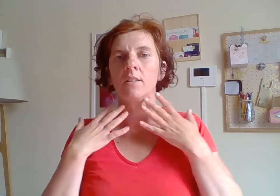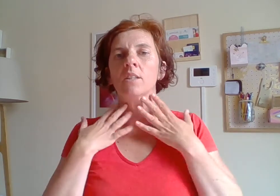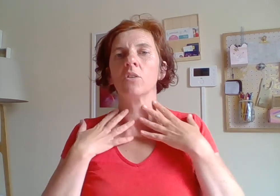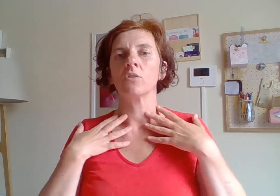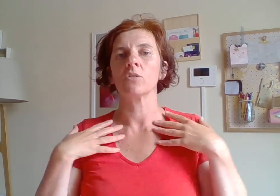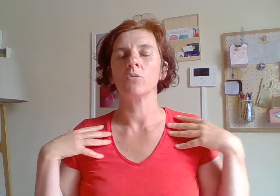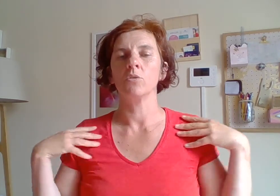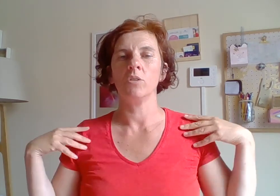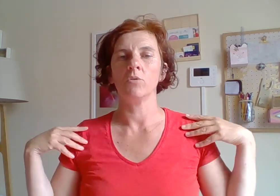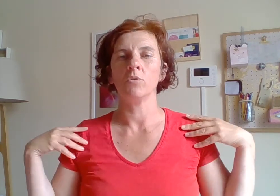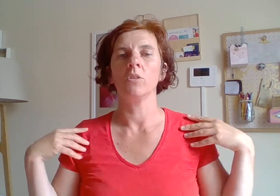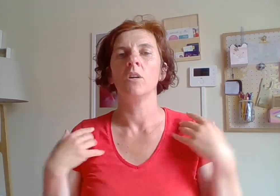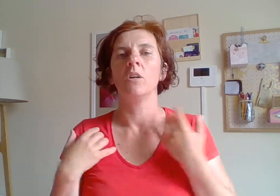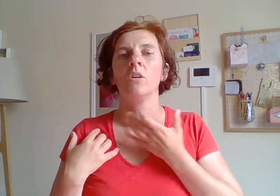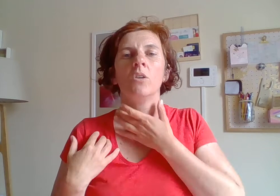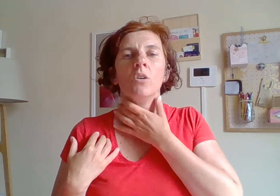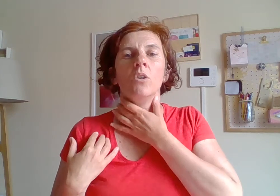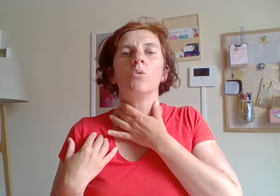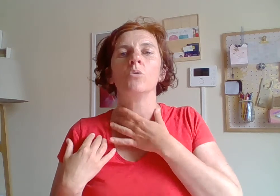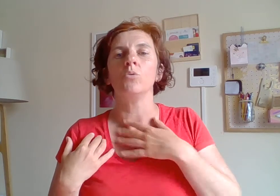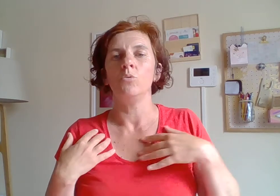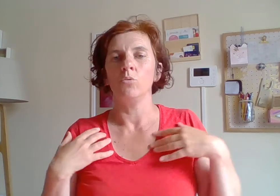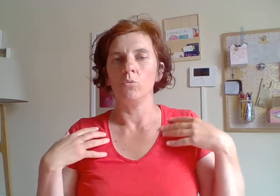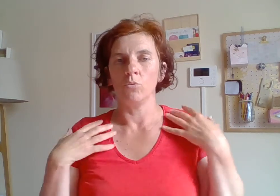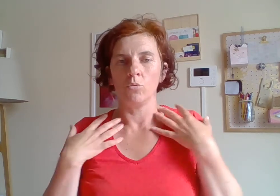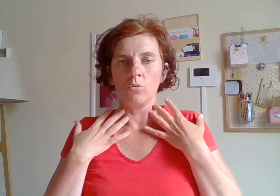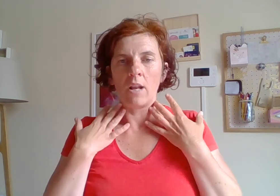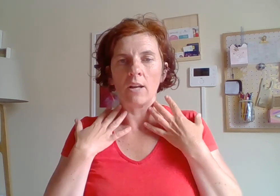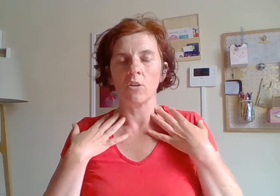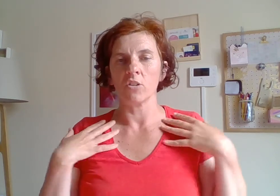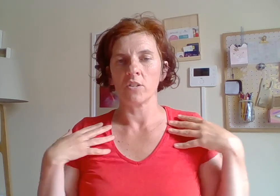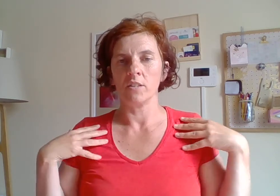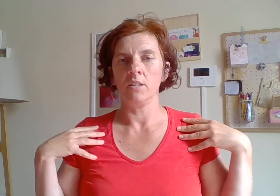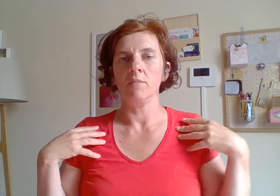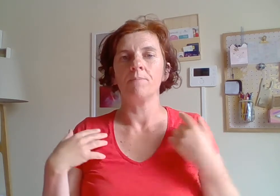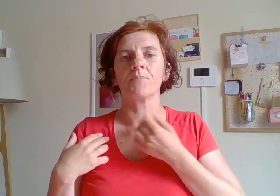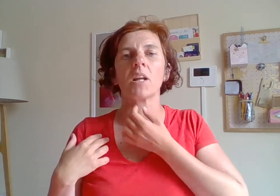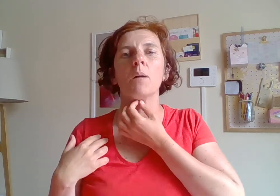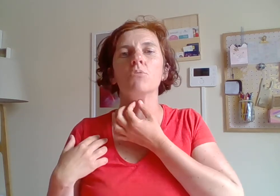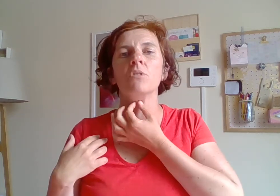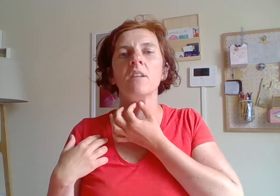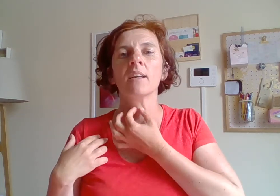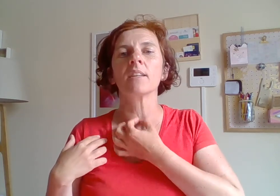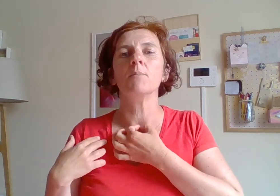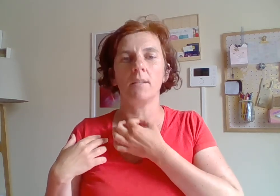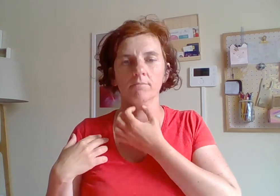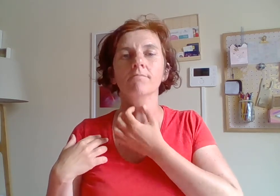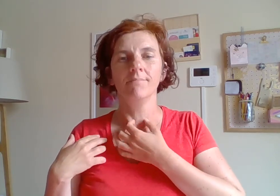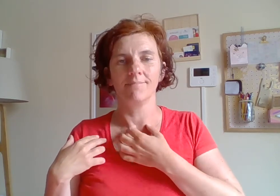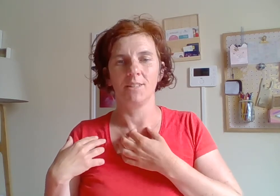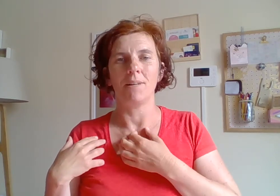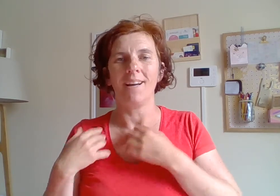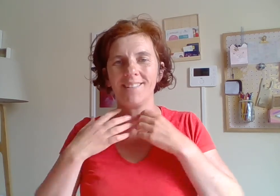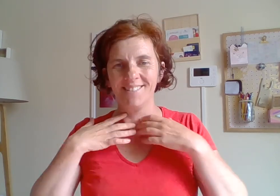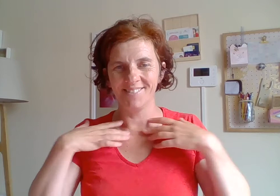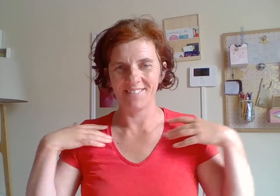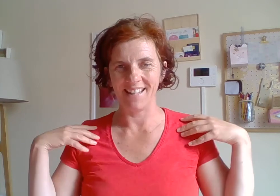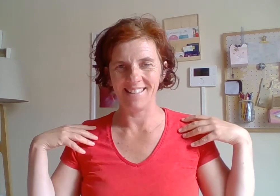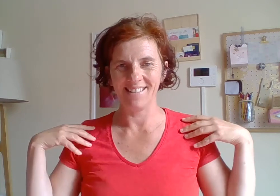détente au niveau de la gorge ici, la boule là qui part. Voilà ici.